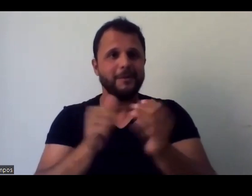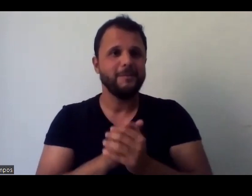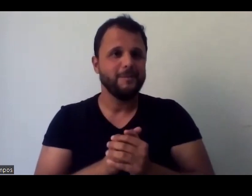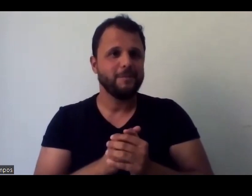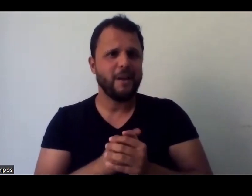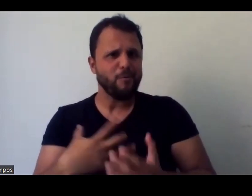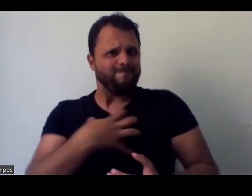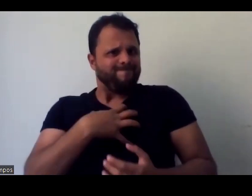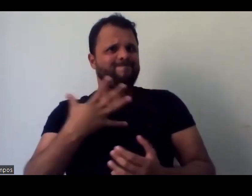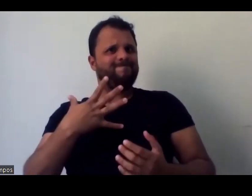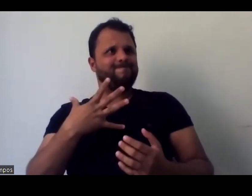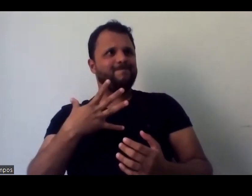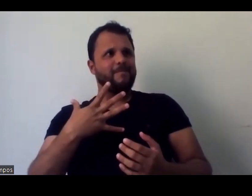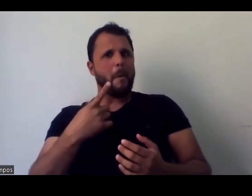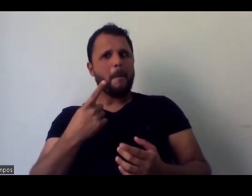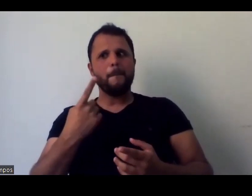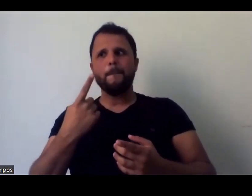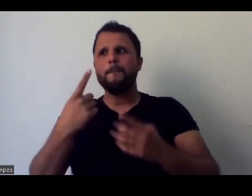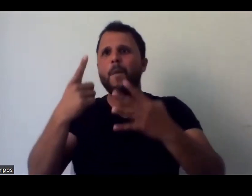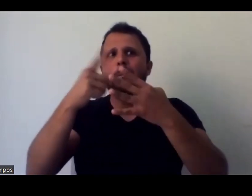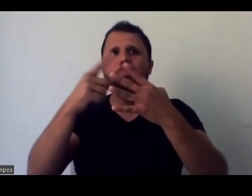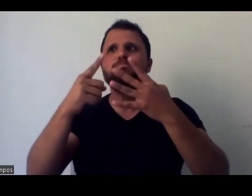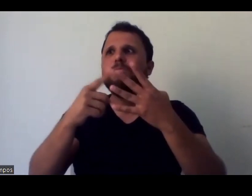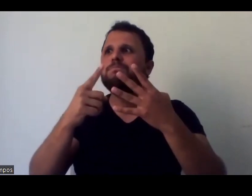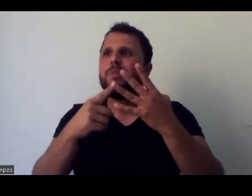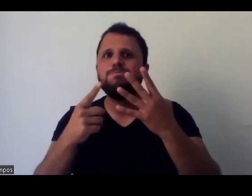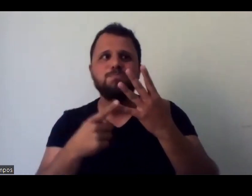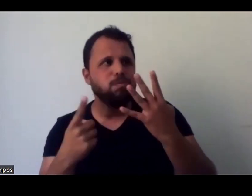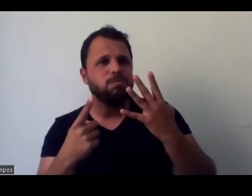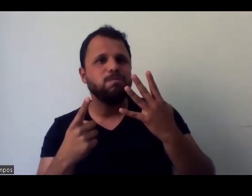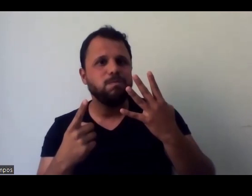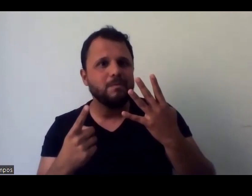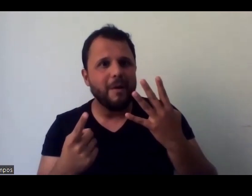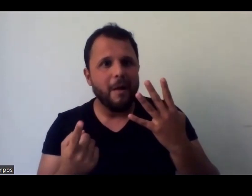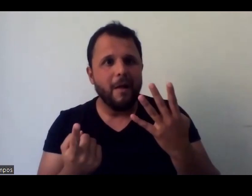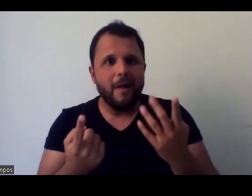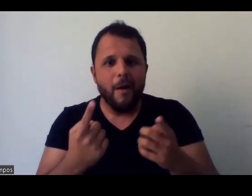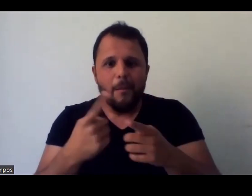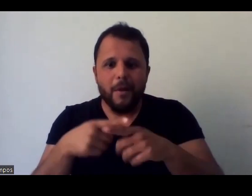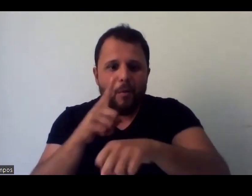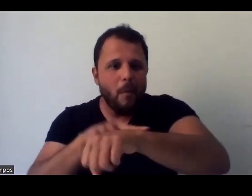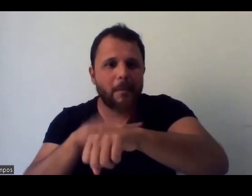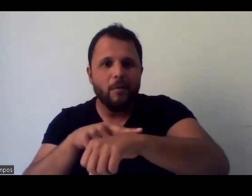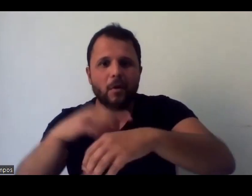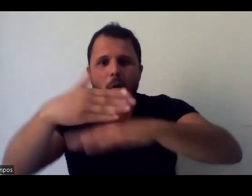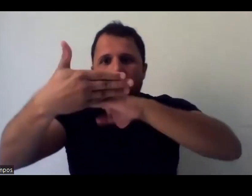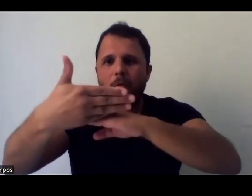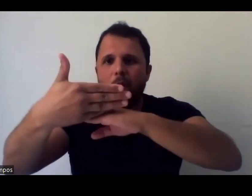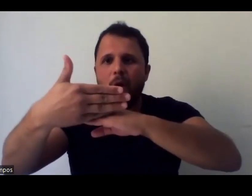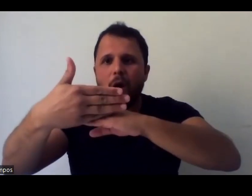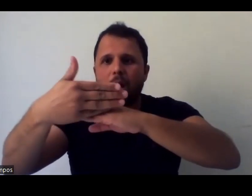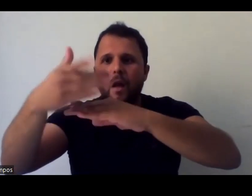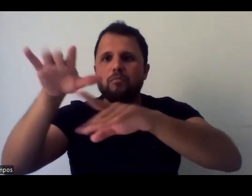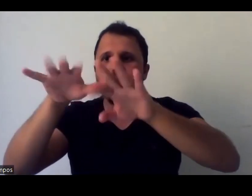tocada, assim, por algumas questões e uma delas que, no momento que eu desligar esse Zoom, né, eu vou voltar a pensar com